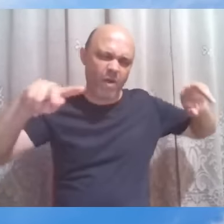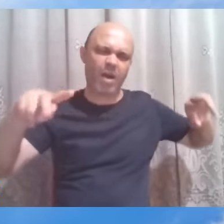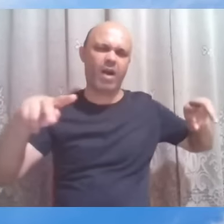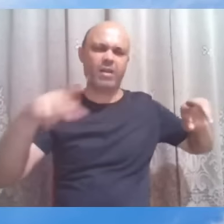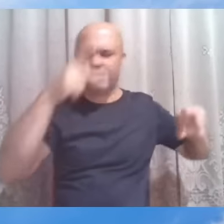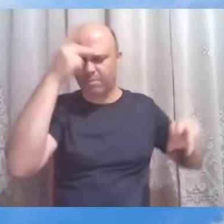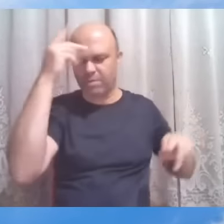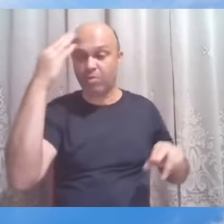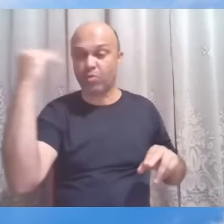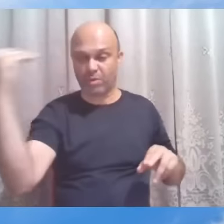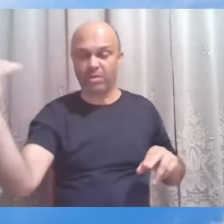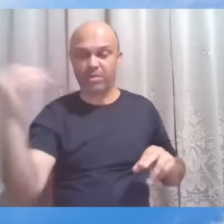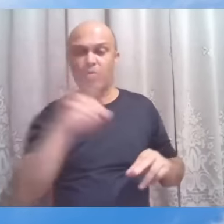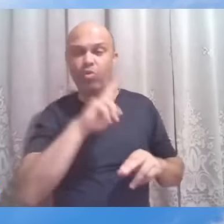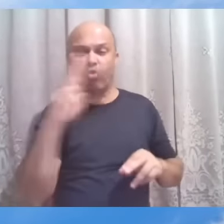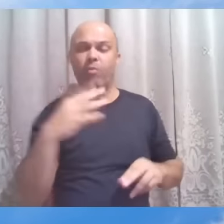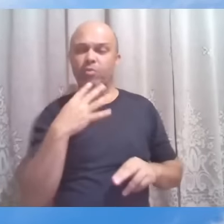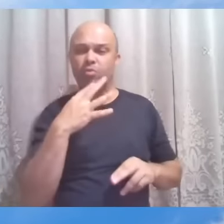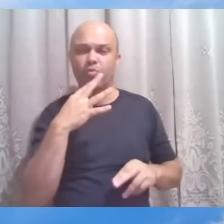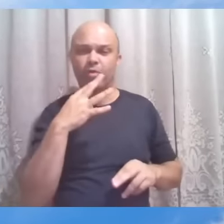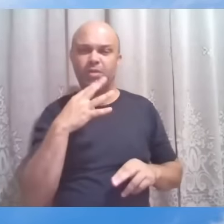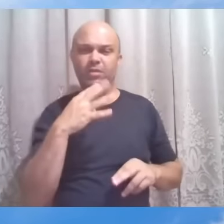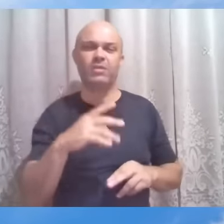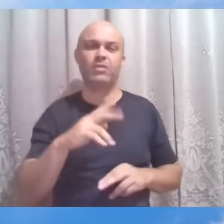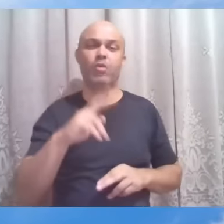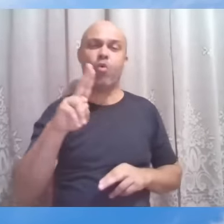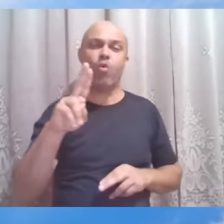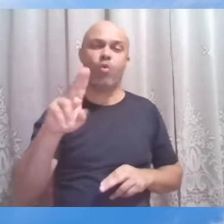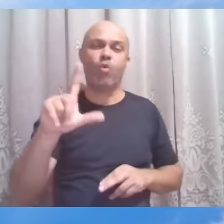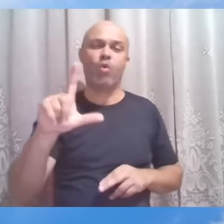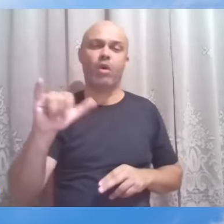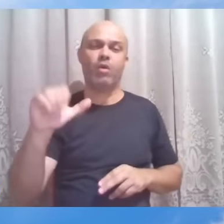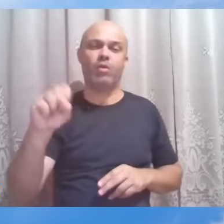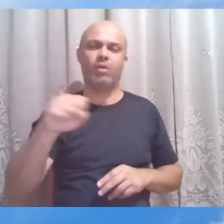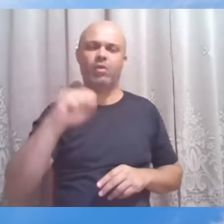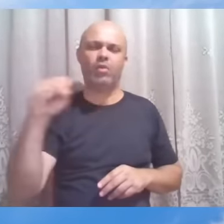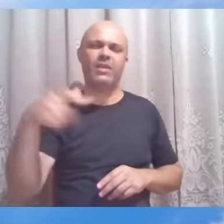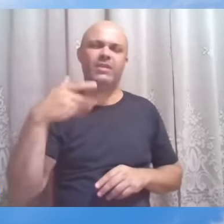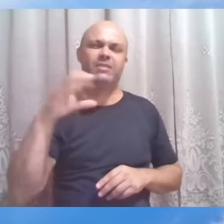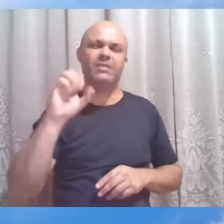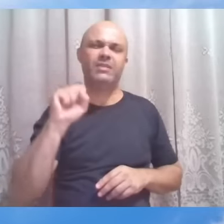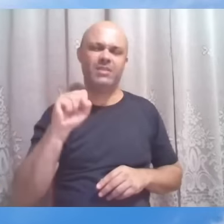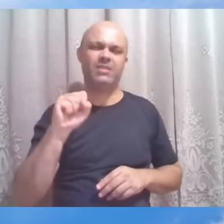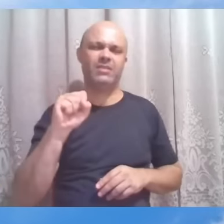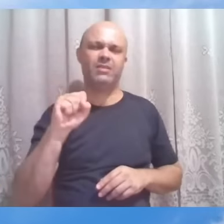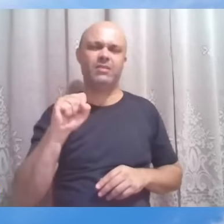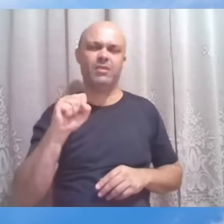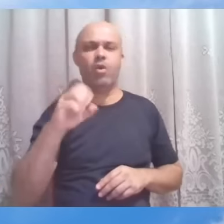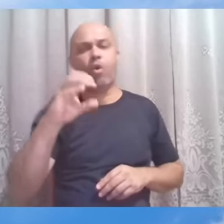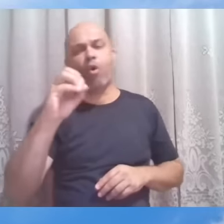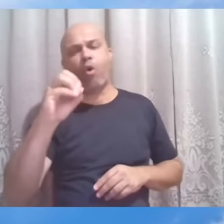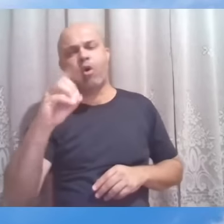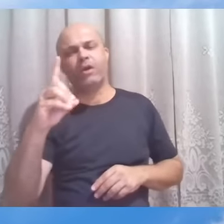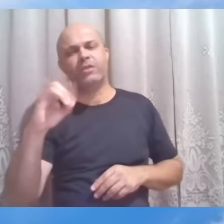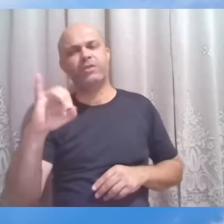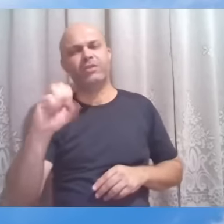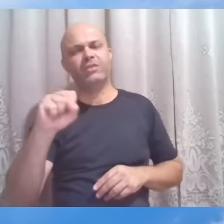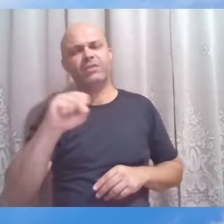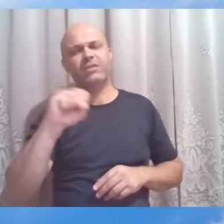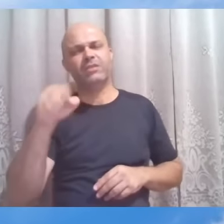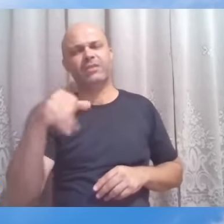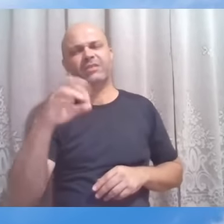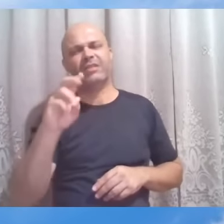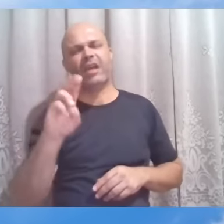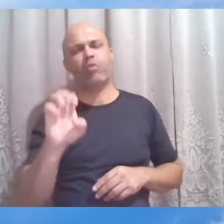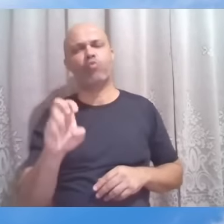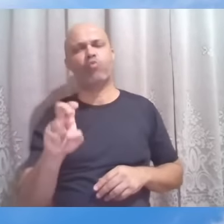entraram para a história, Ulisses, Odisseu, outros que poderíamos mencionar. No entanto,